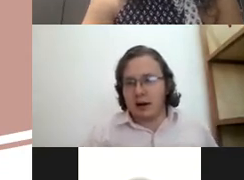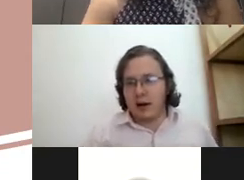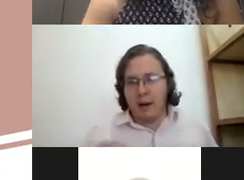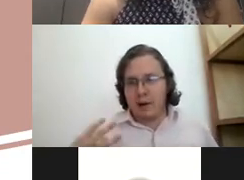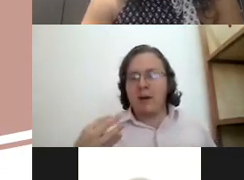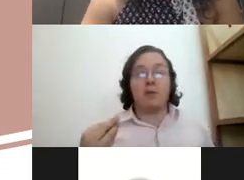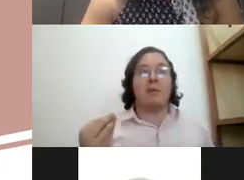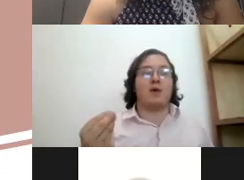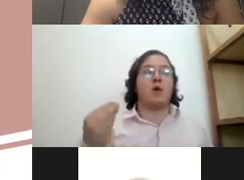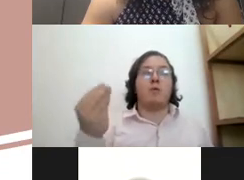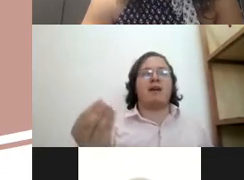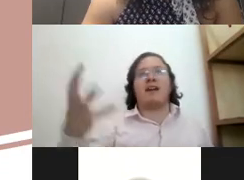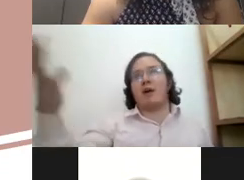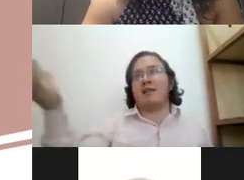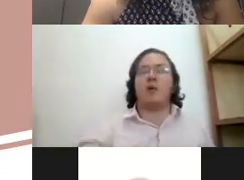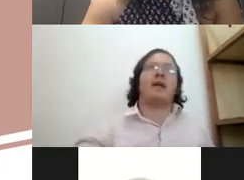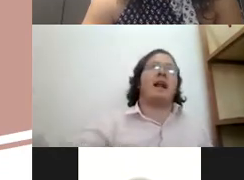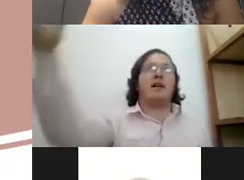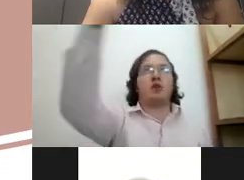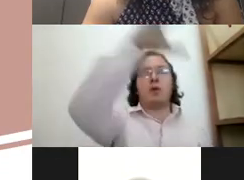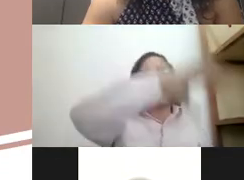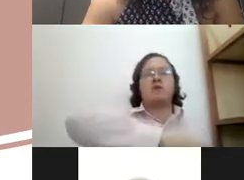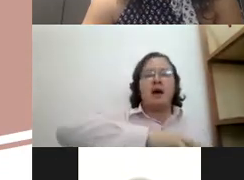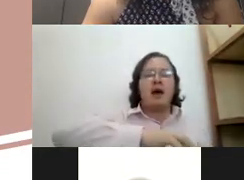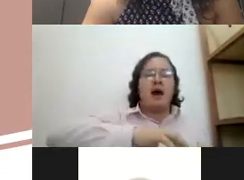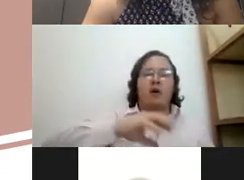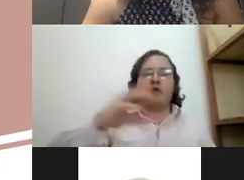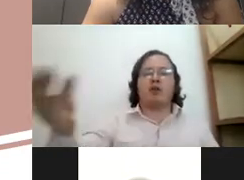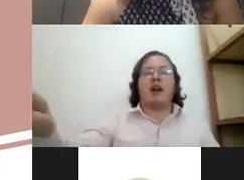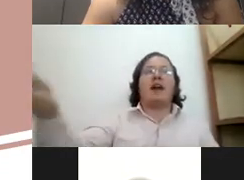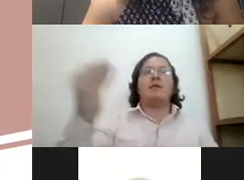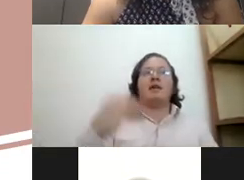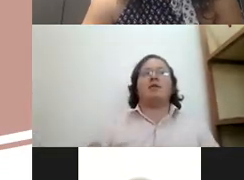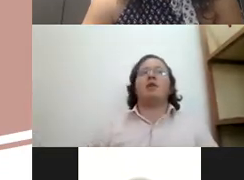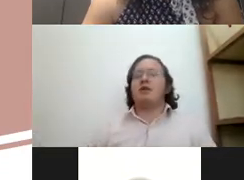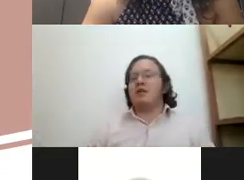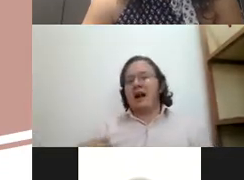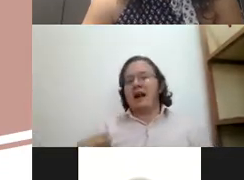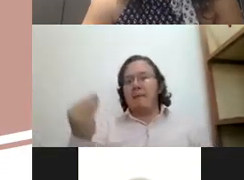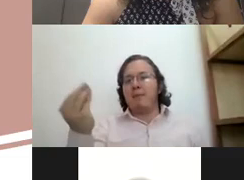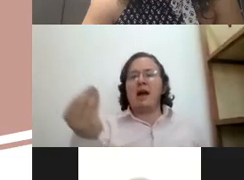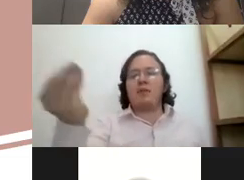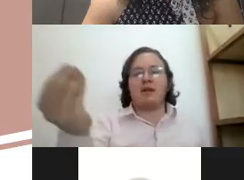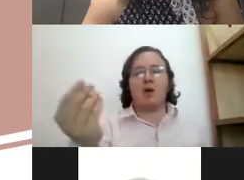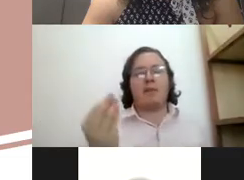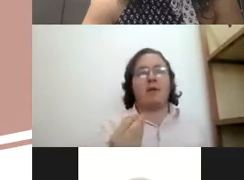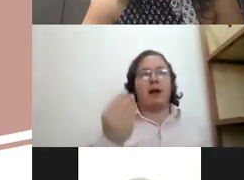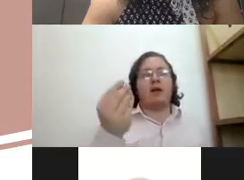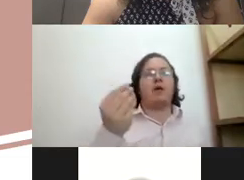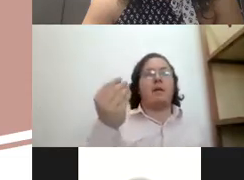a mí me parece me pareció algo muy padre ahora si lo tuviéramos o nos lo trajéramos a la zona turística ¿qué podríamos hacer? qué me